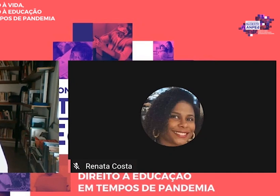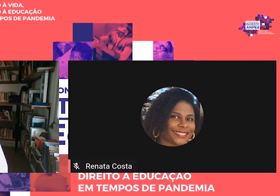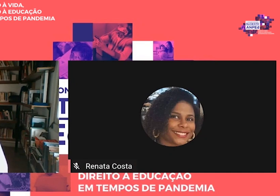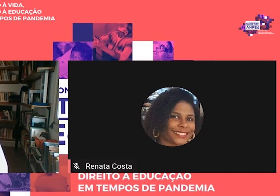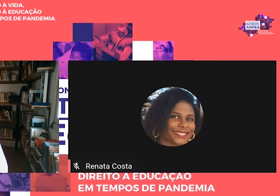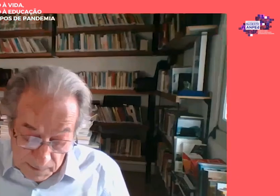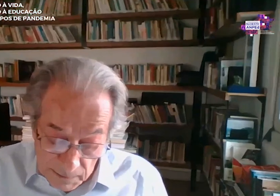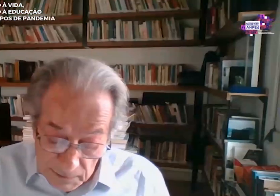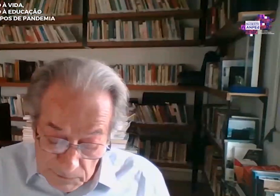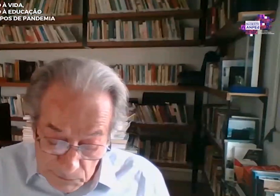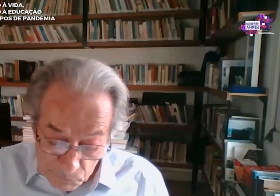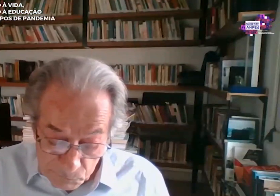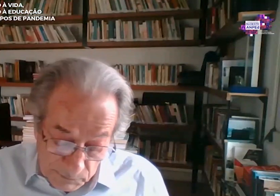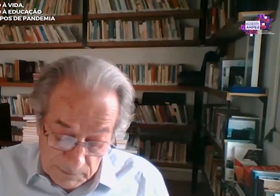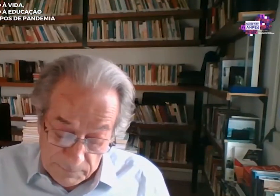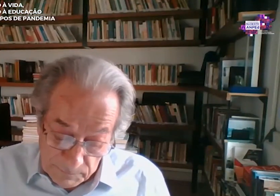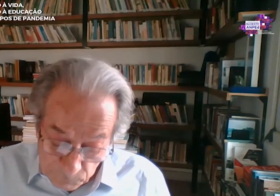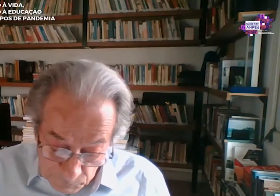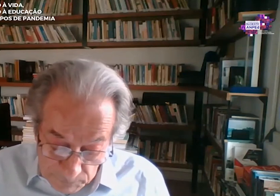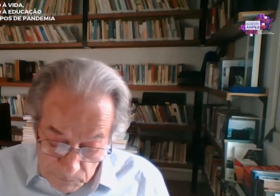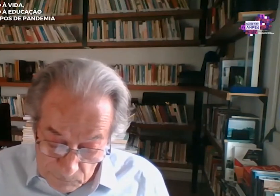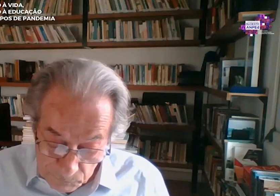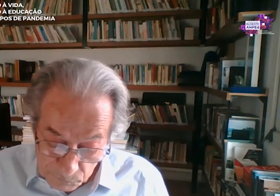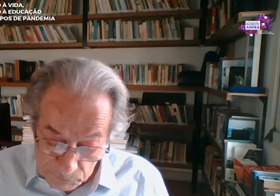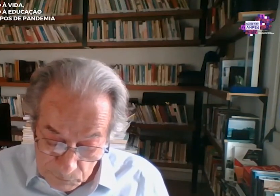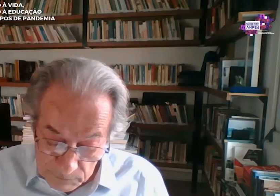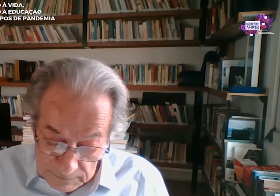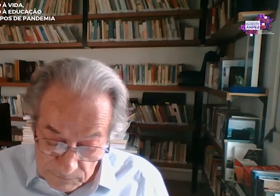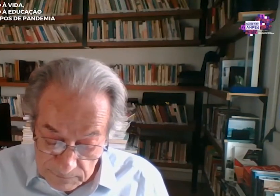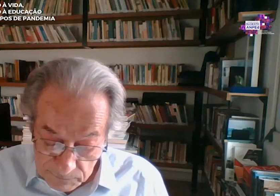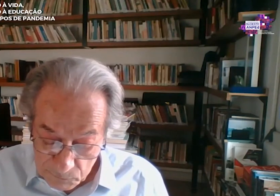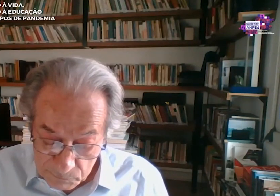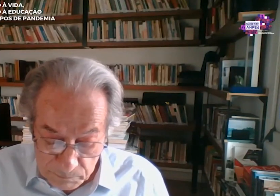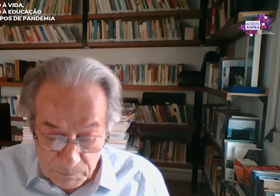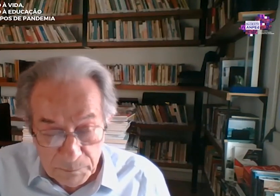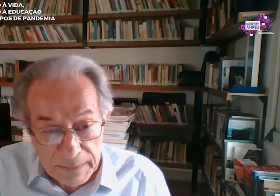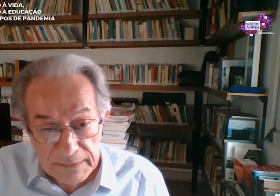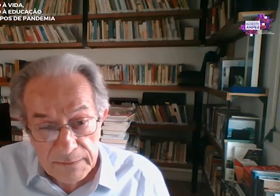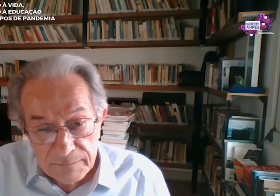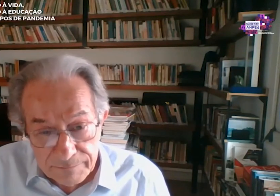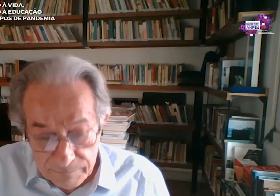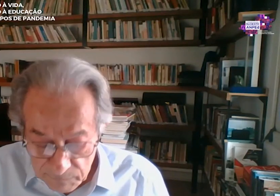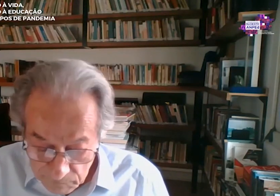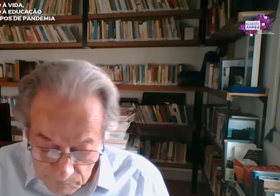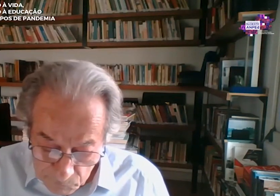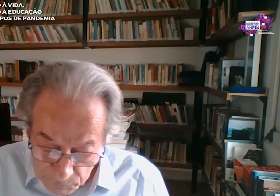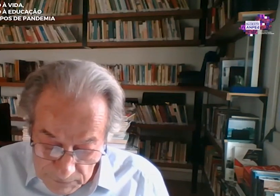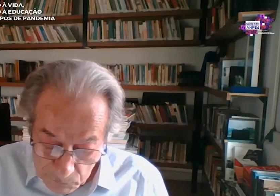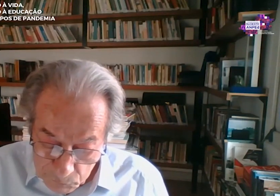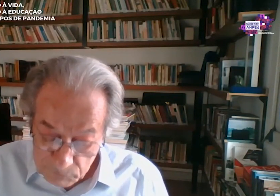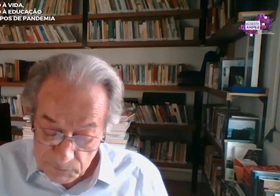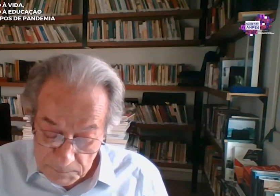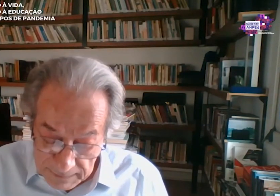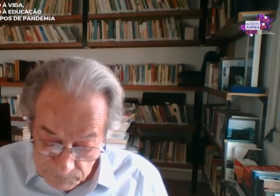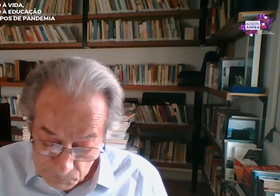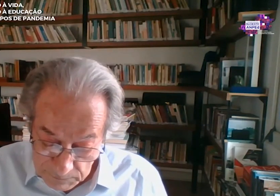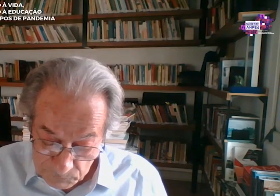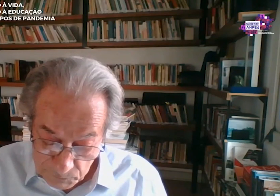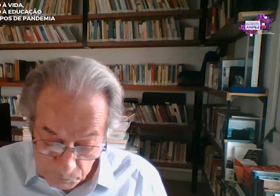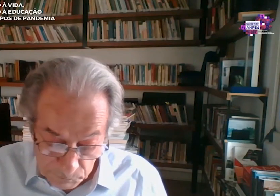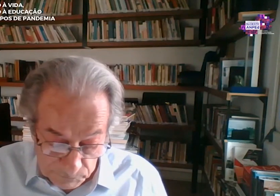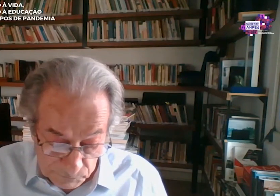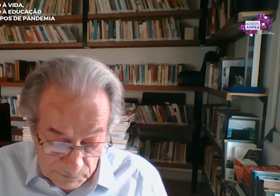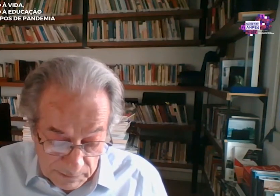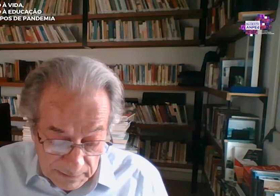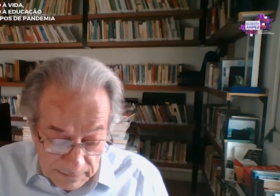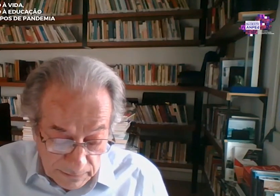espaço. Então, foi feita uma consulta à organização para conseguir outro espaço